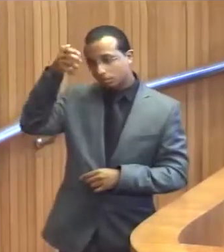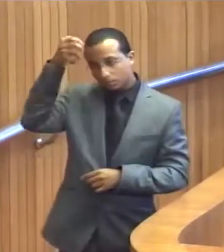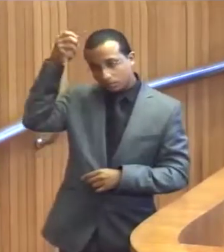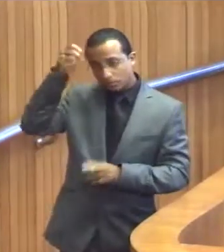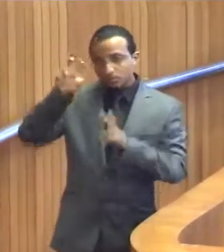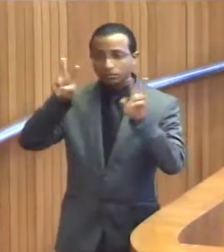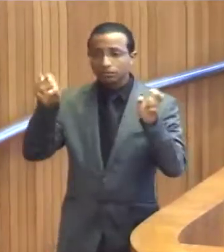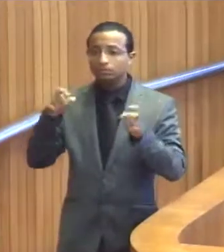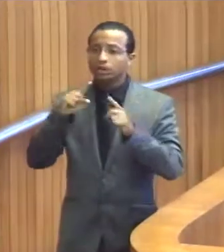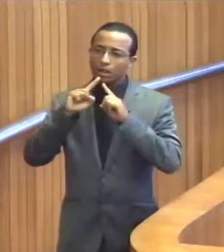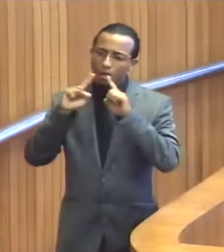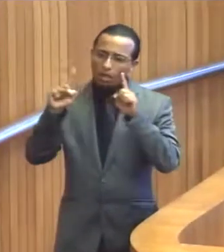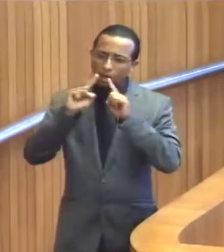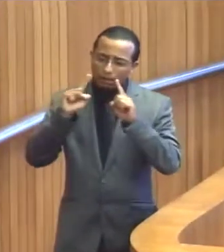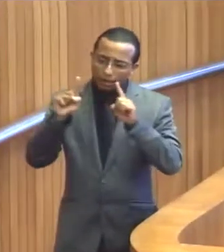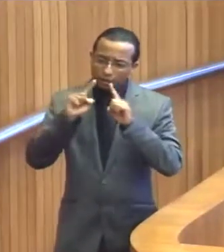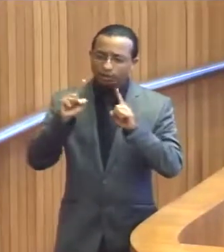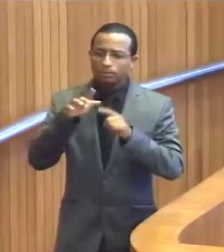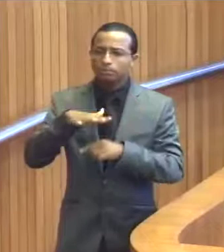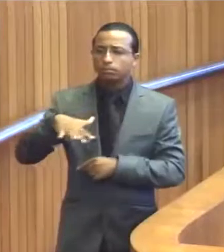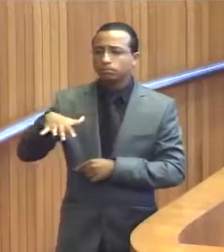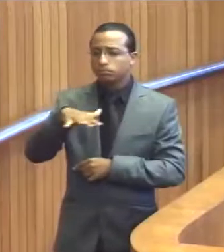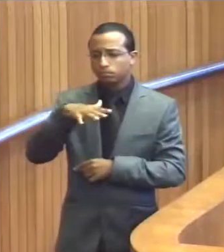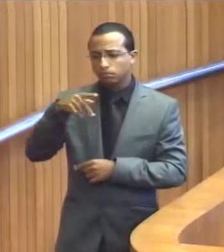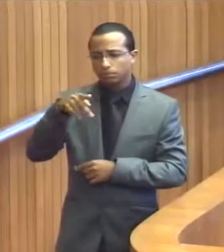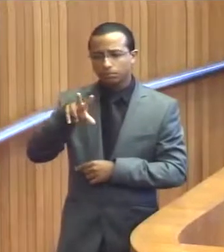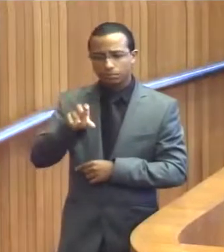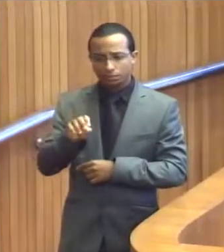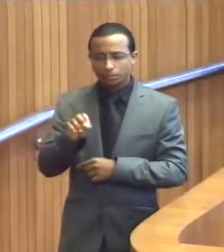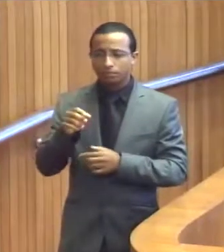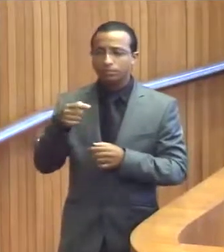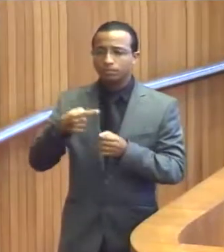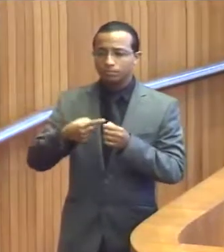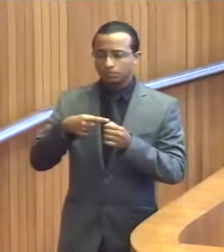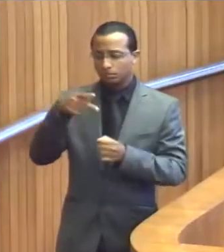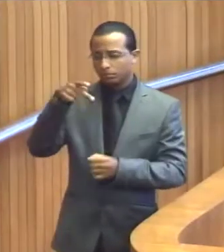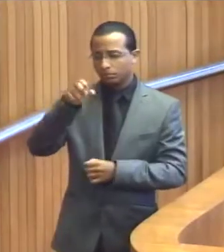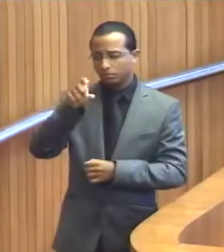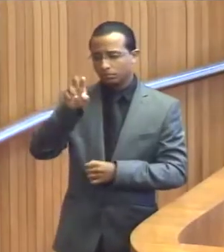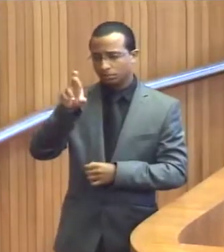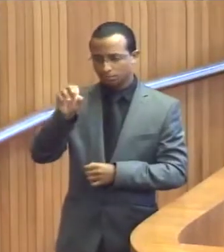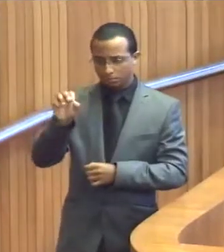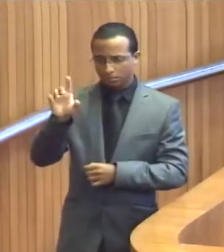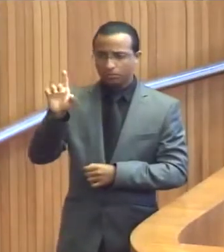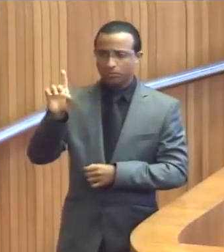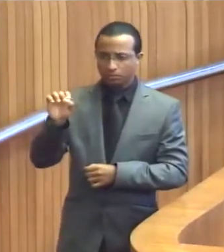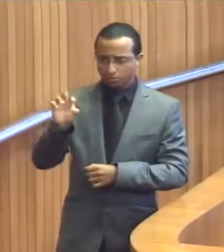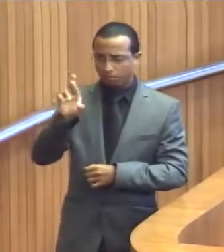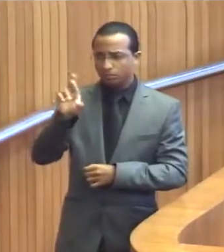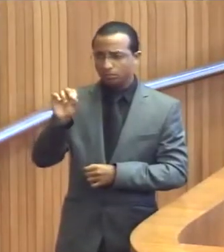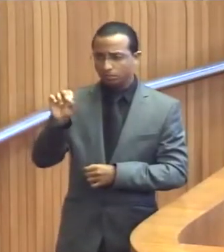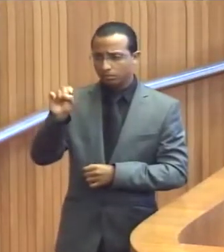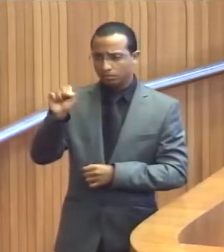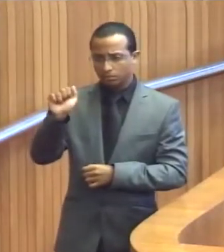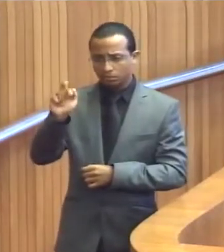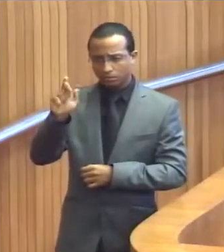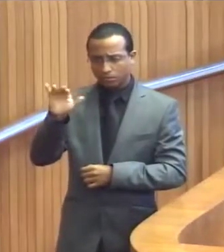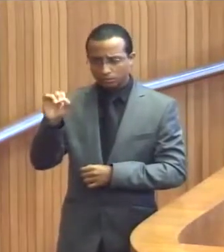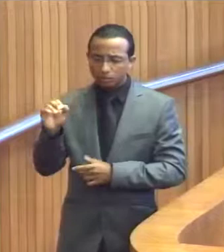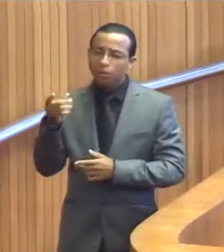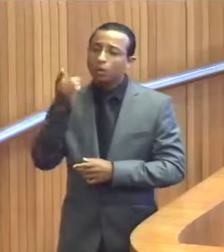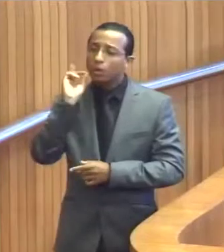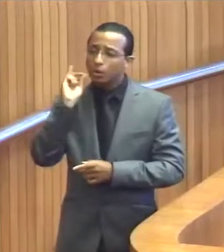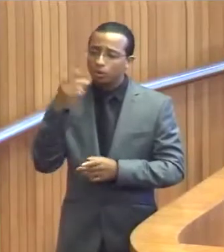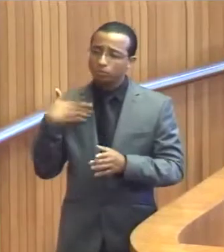relativo à reivindicação do povo de Pedro do Rosário, que ontem ocupou uma